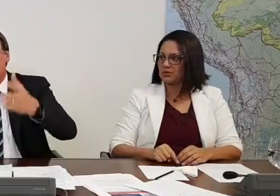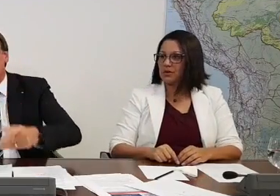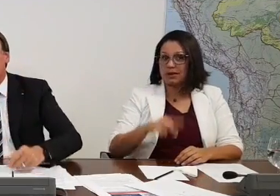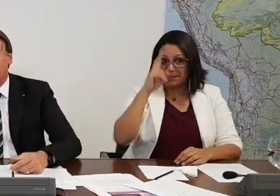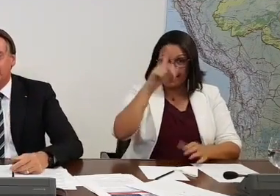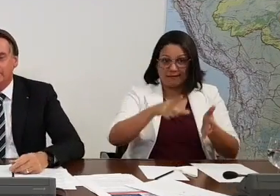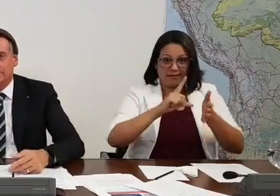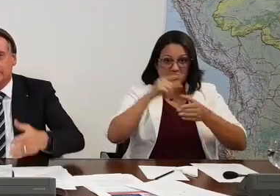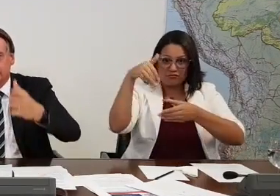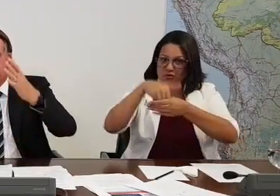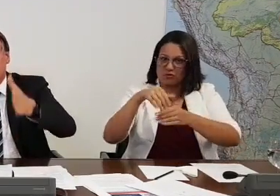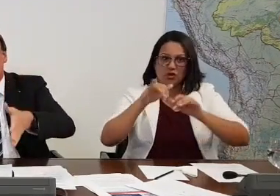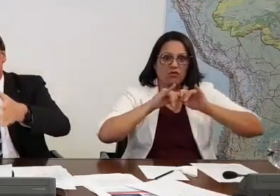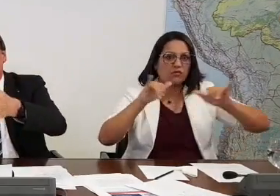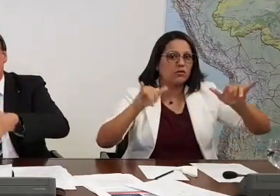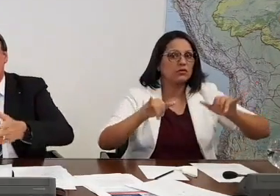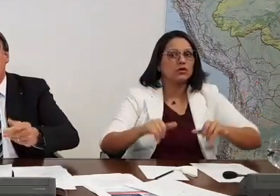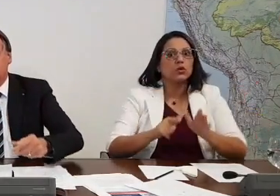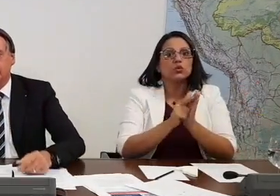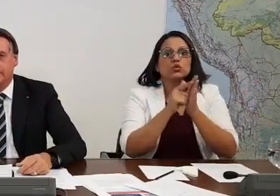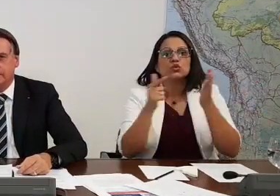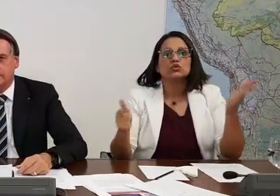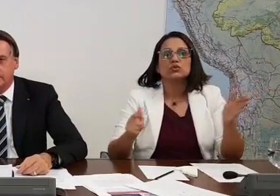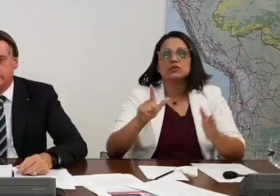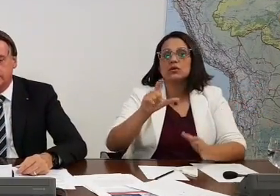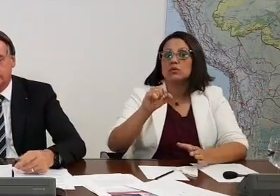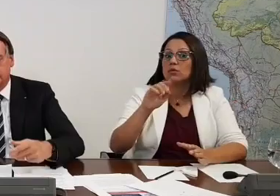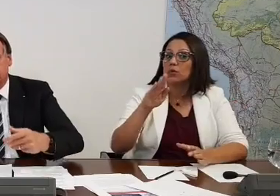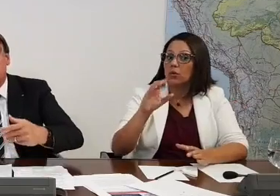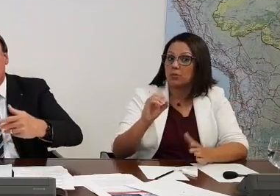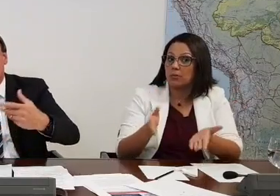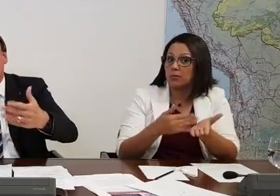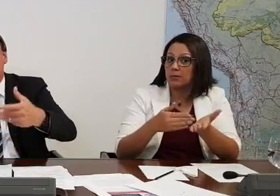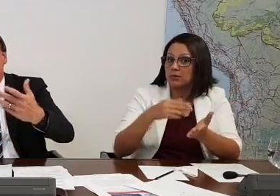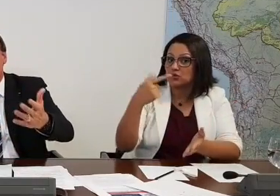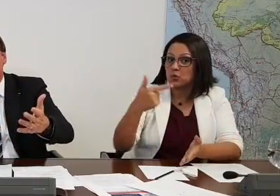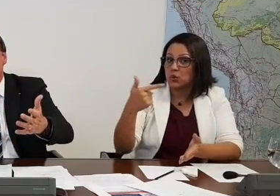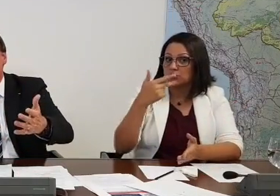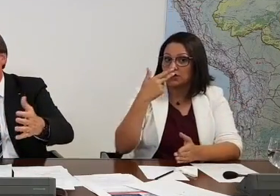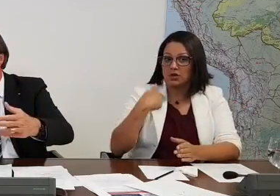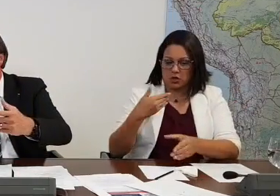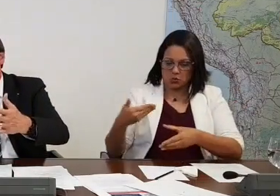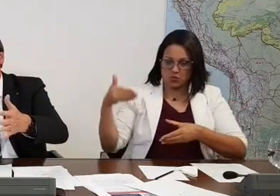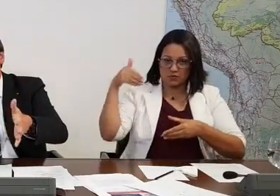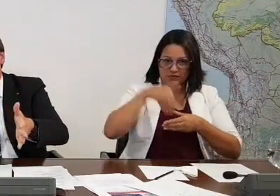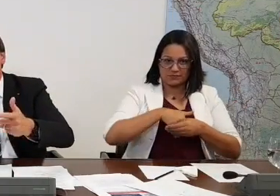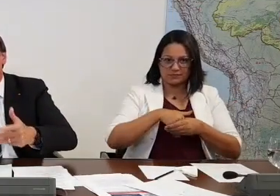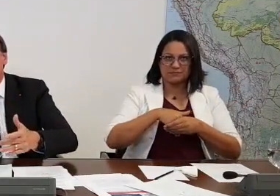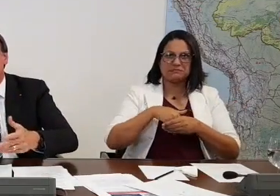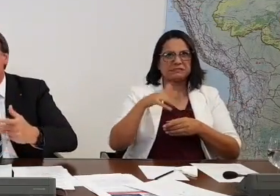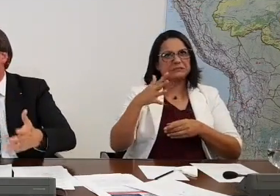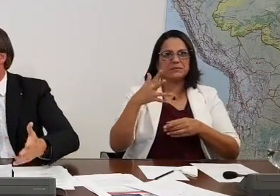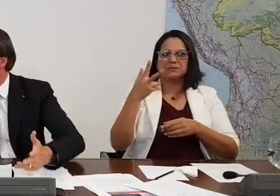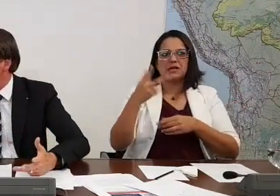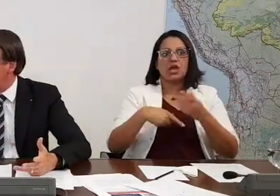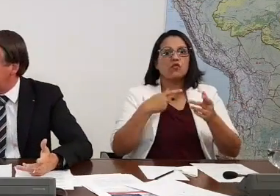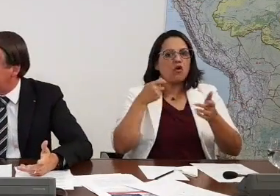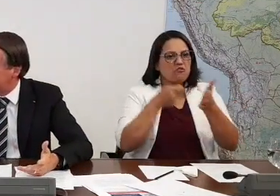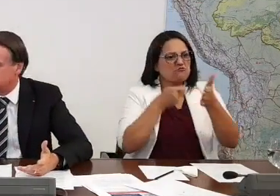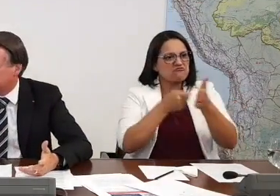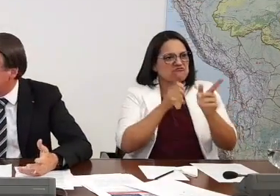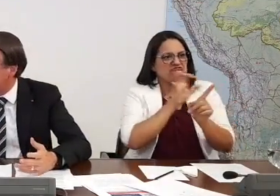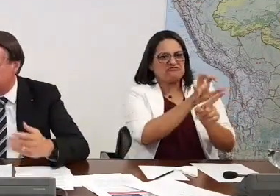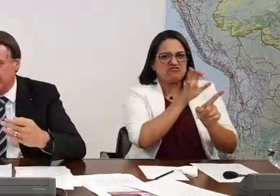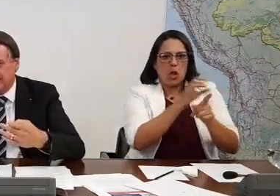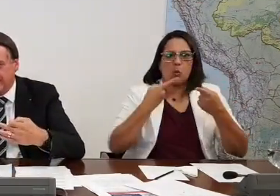No Jornal Globo, pelo amor de Deus, no Jornal Globo, página 2, certa vez, que eu, uma vez eleito, né, dois anos e poucas eleições, ia perseguir o